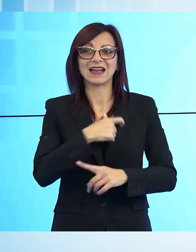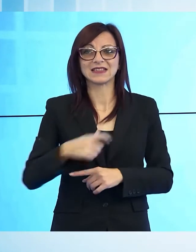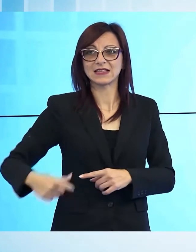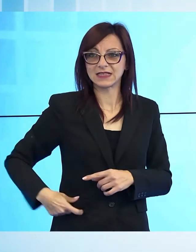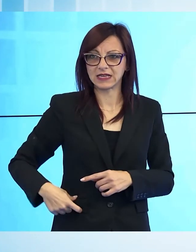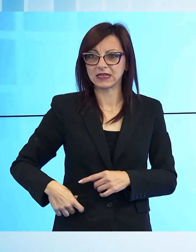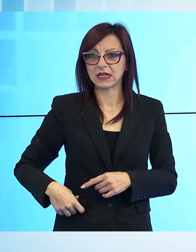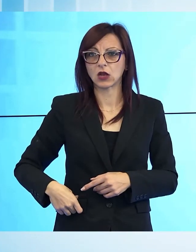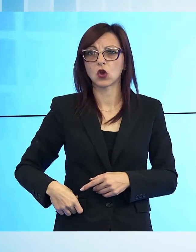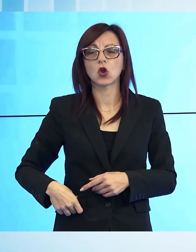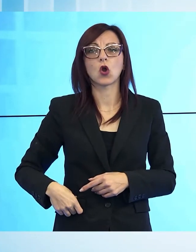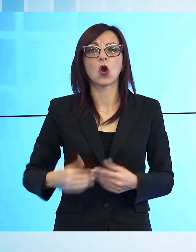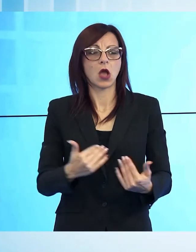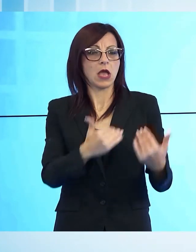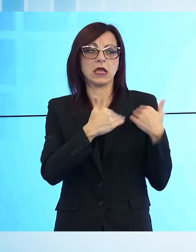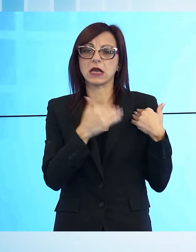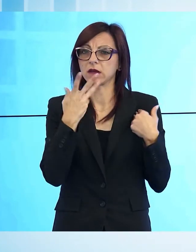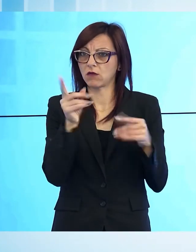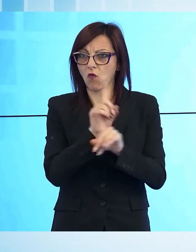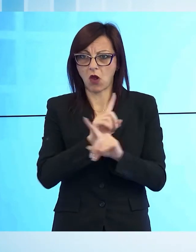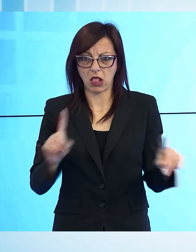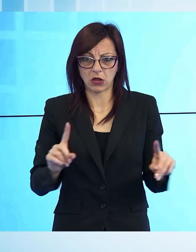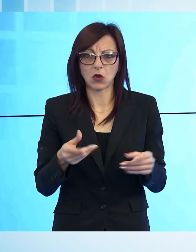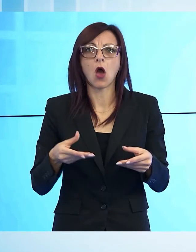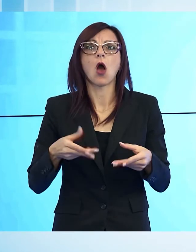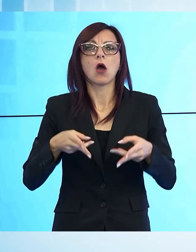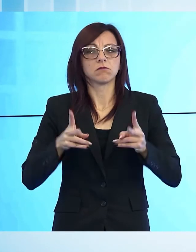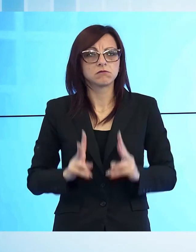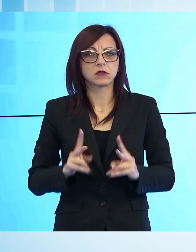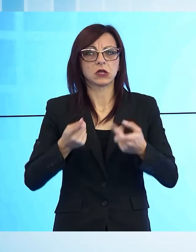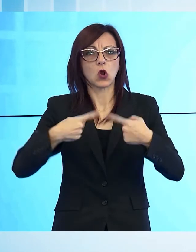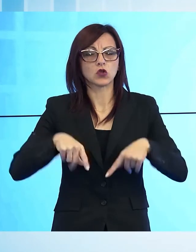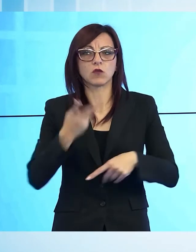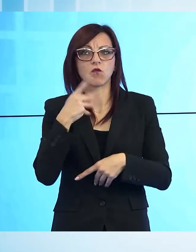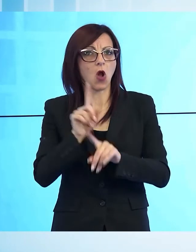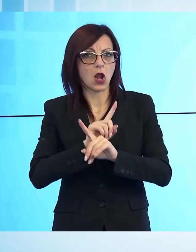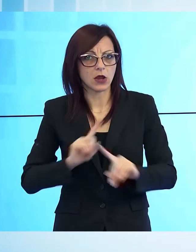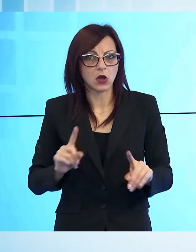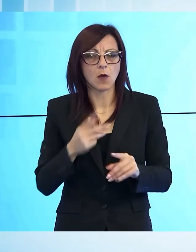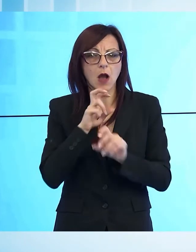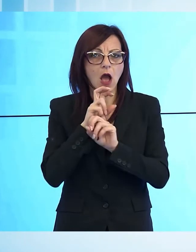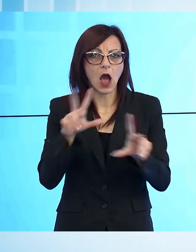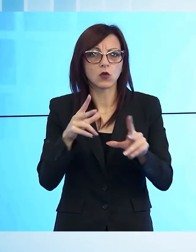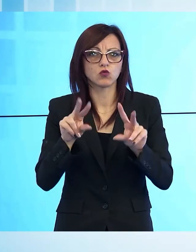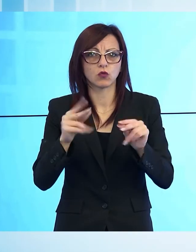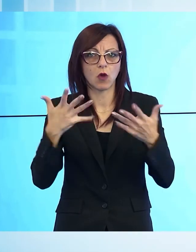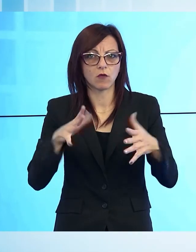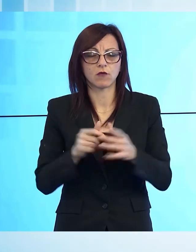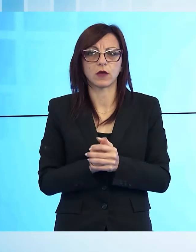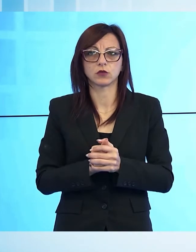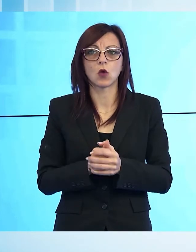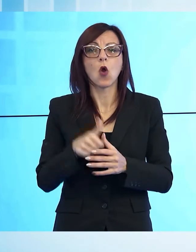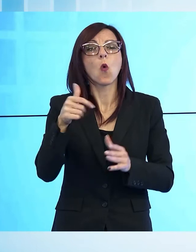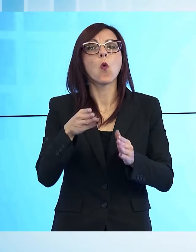poltrone o in cariche, arriva attraverso una nota due giorni dopo l'apertura fatta da una delle due sue liste, ovvero Fratelli d'Italia, che ha quasi